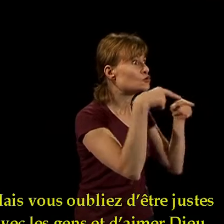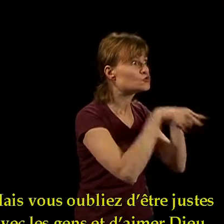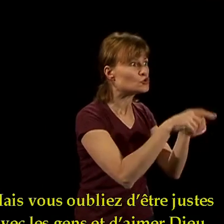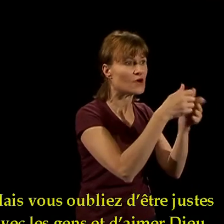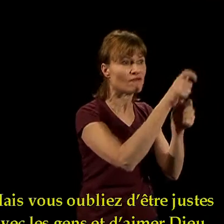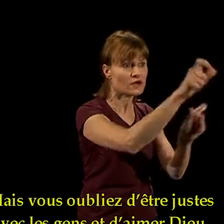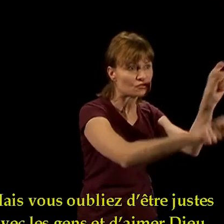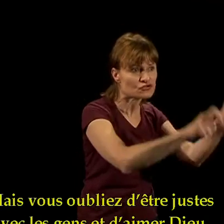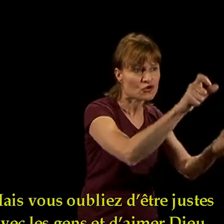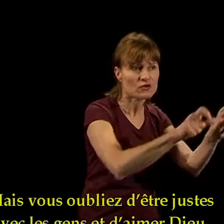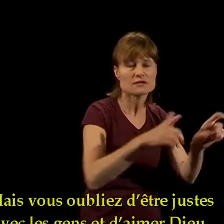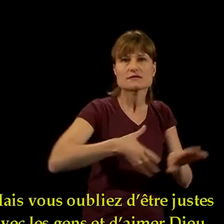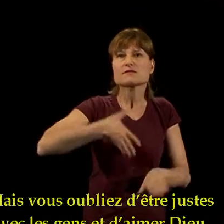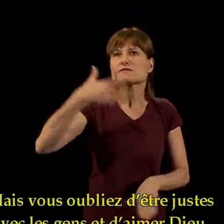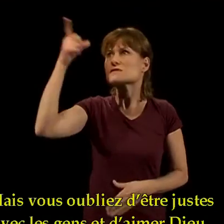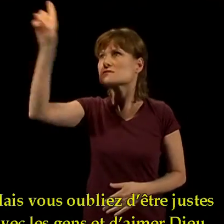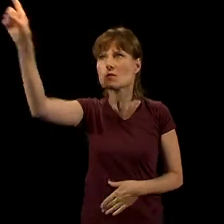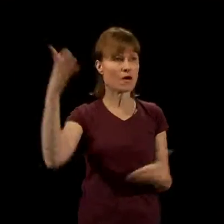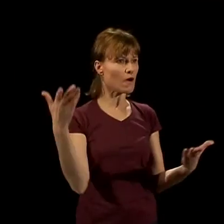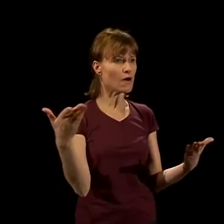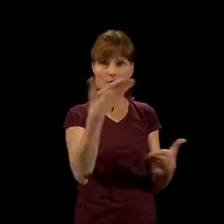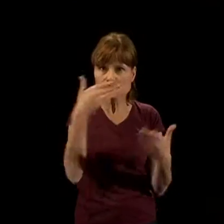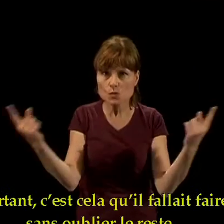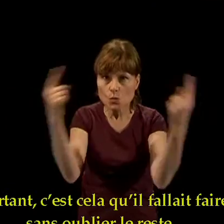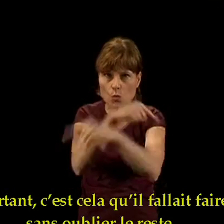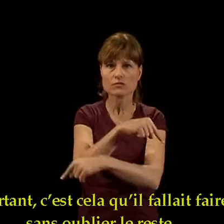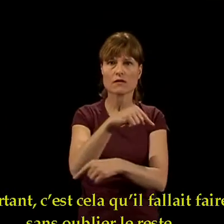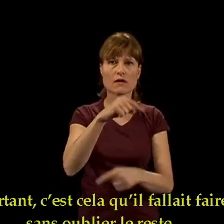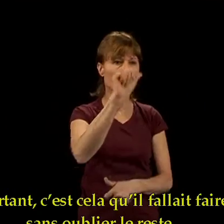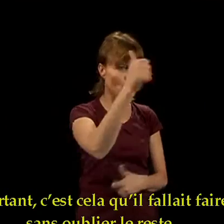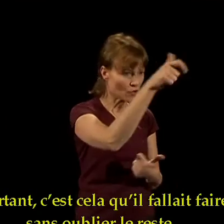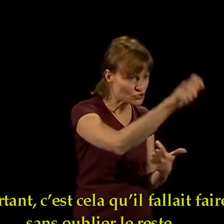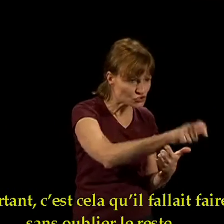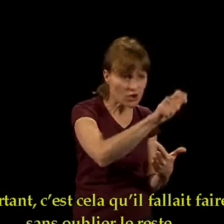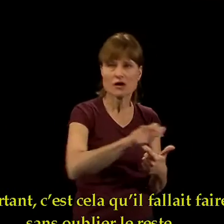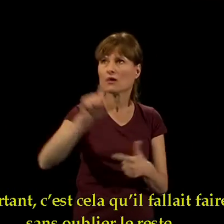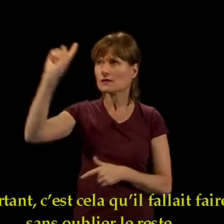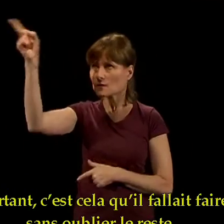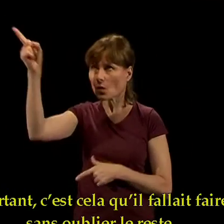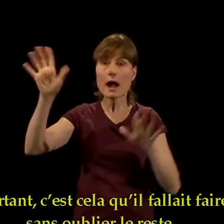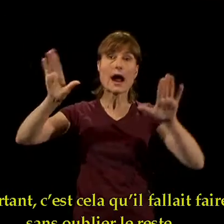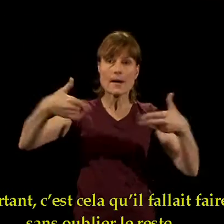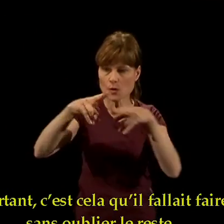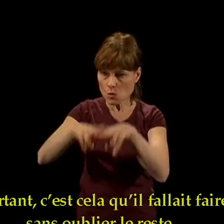avec les gens et d'aimer Dieu. Pourtant, c'est cela qu'il fallait faire sans oublier le reste.